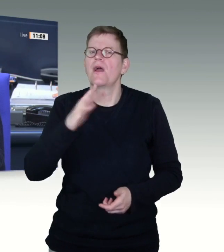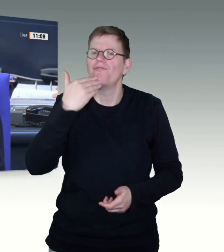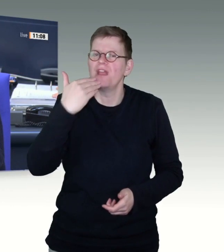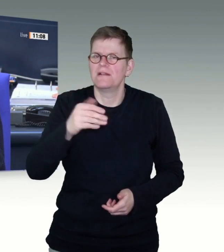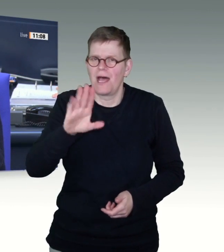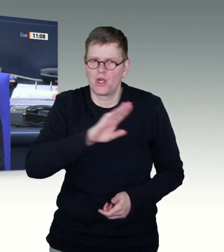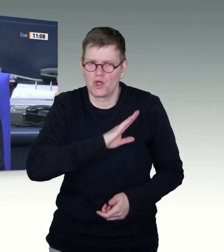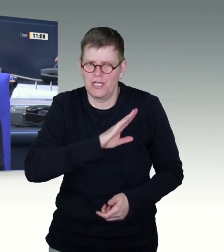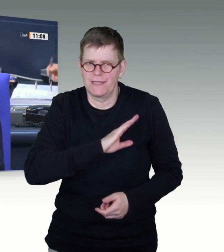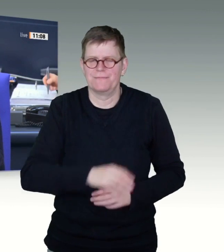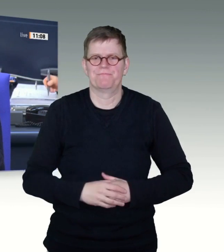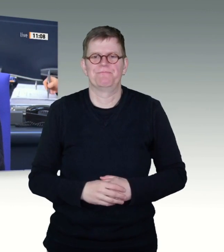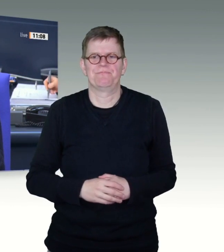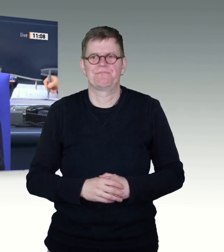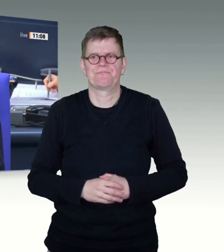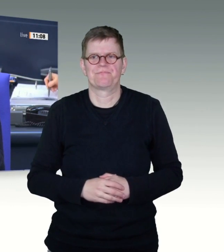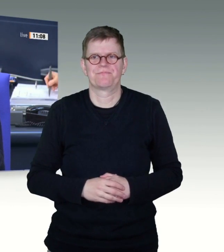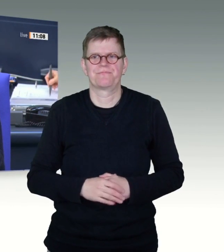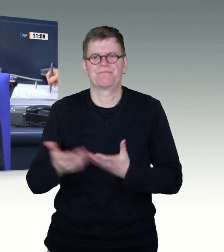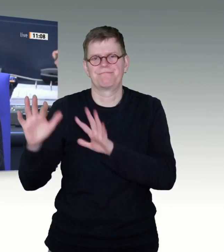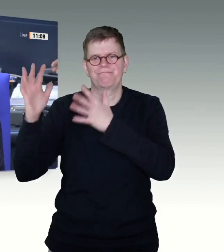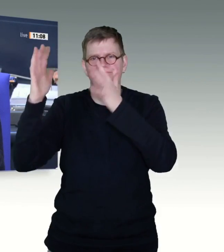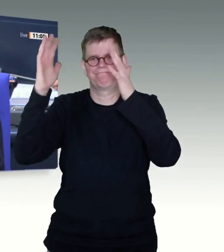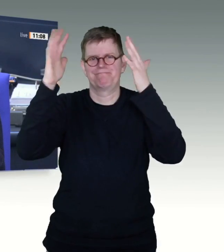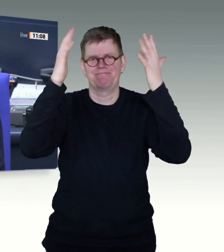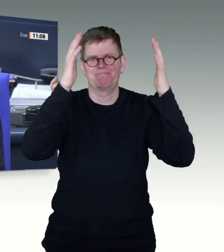Nächster Redner für die AfD-Fraktion Paul-Viktor Podolay.